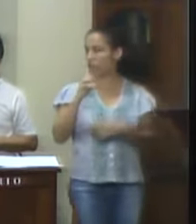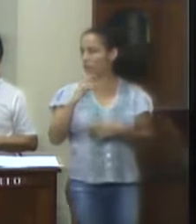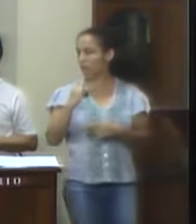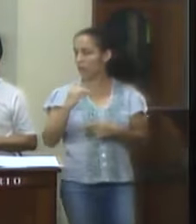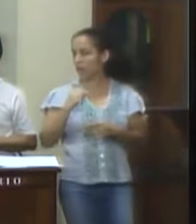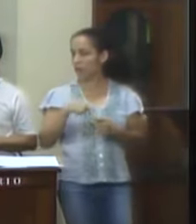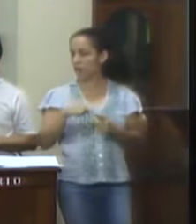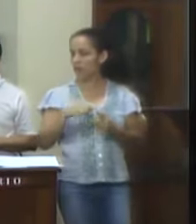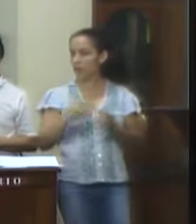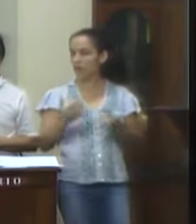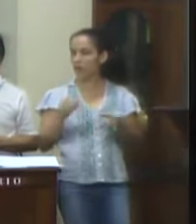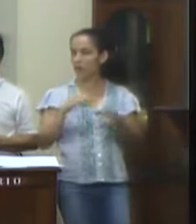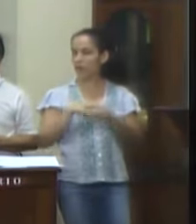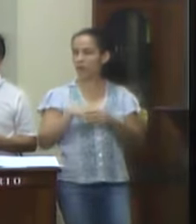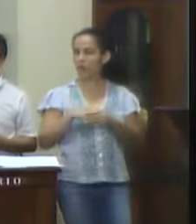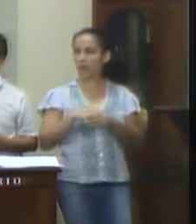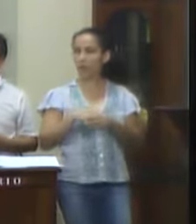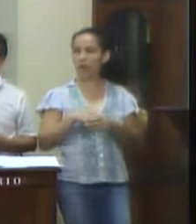votar essa emenda agora aqui.